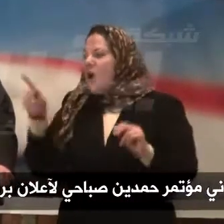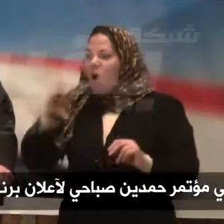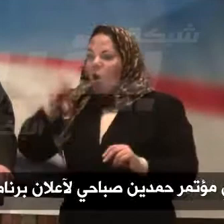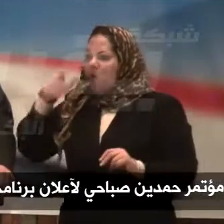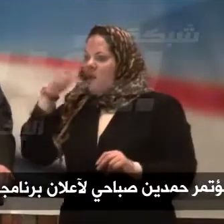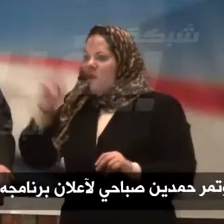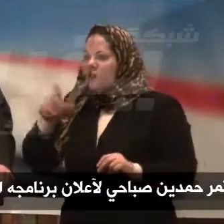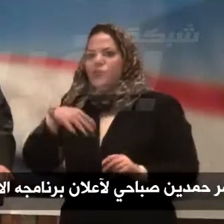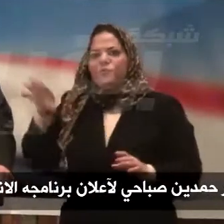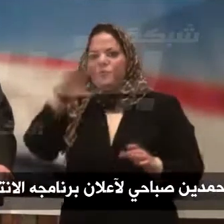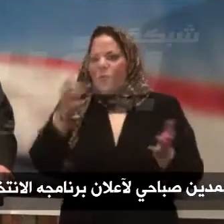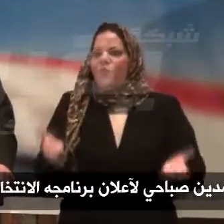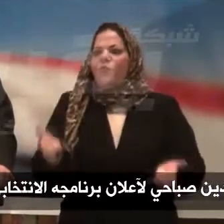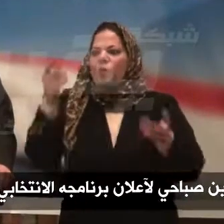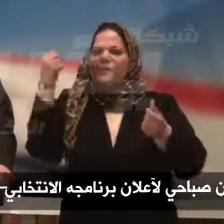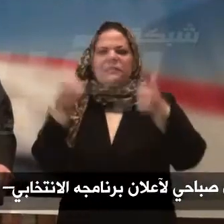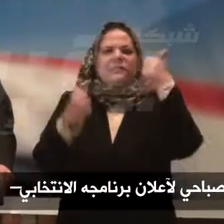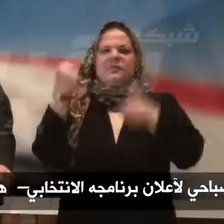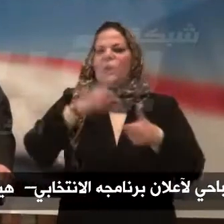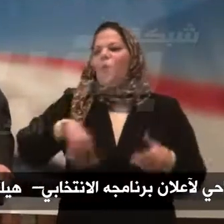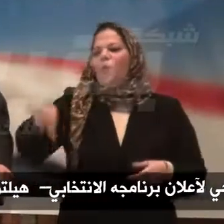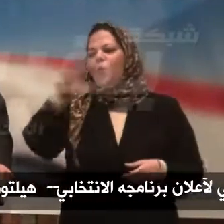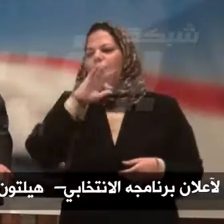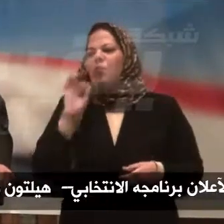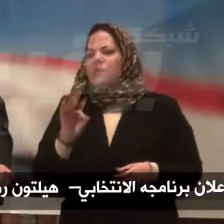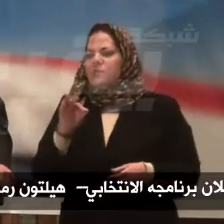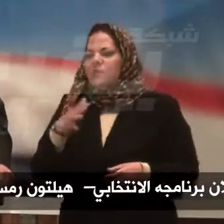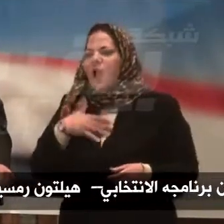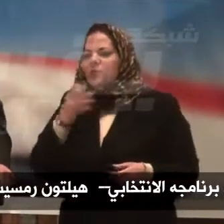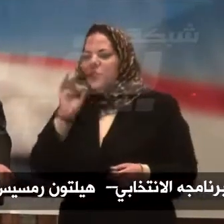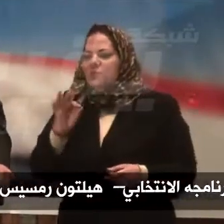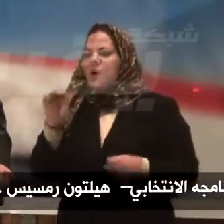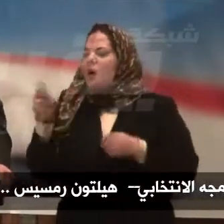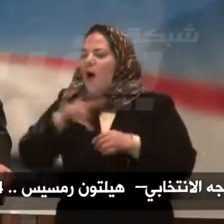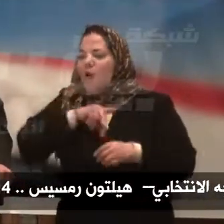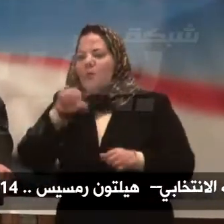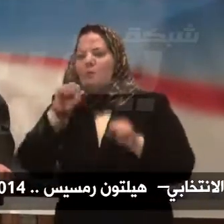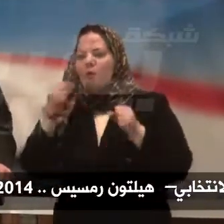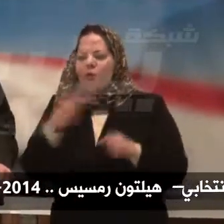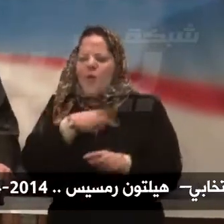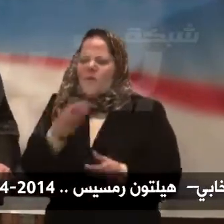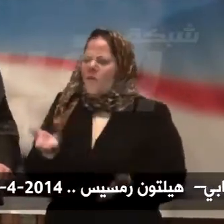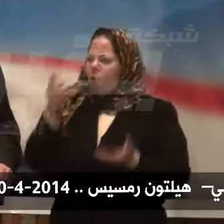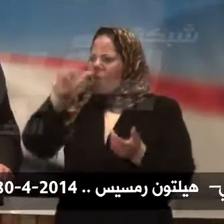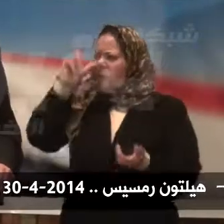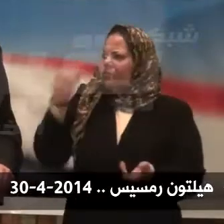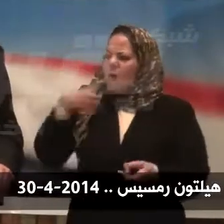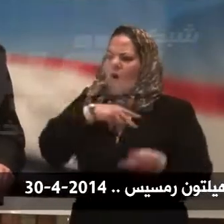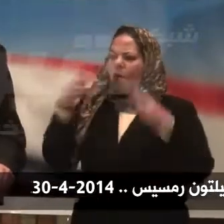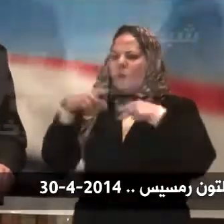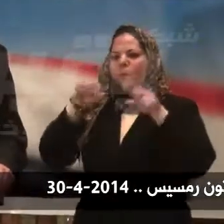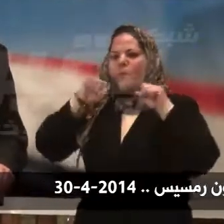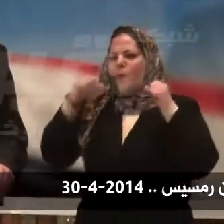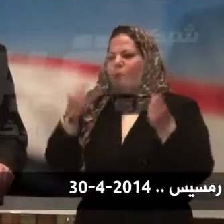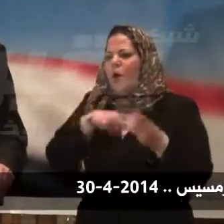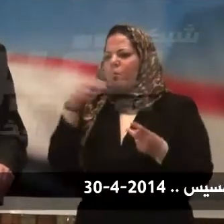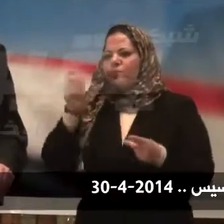انتقل لقطعات هامة في المجتمع خارج السلطة والدولة واجهزاتها